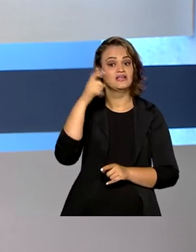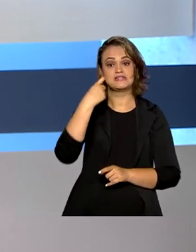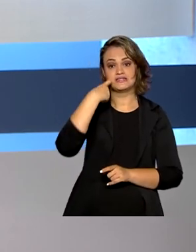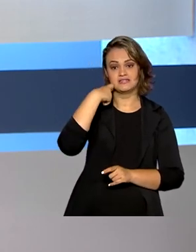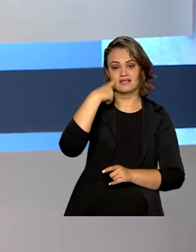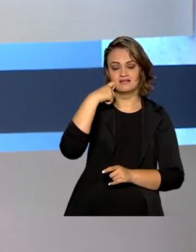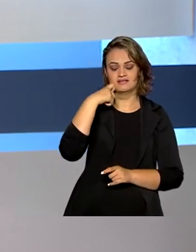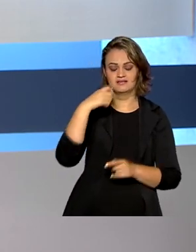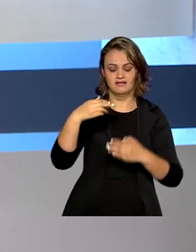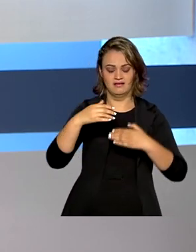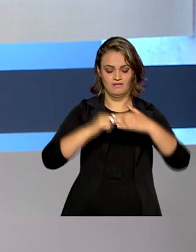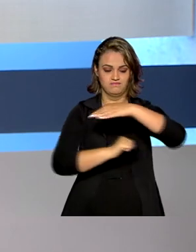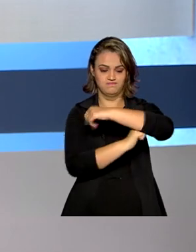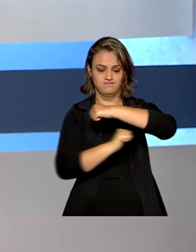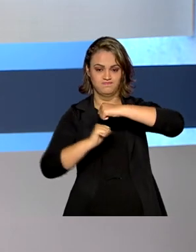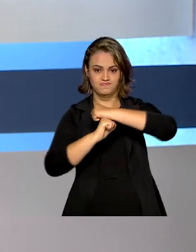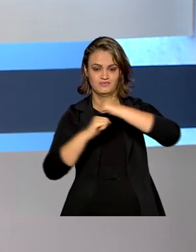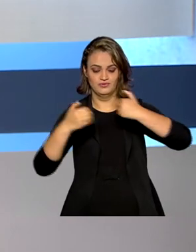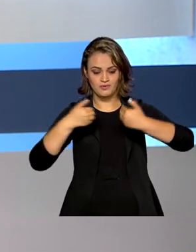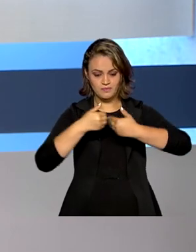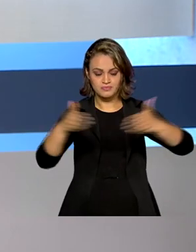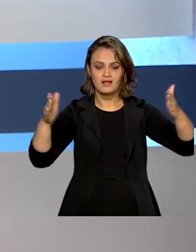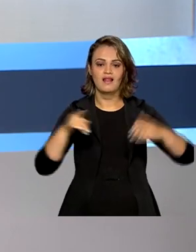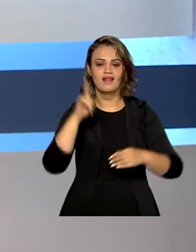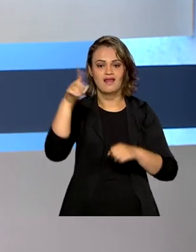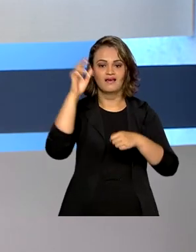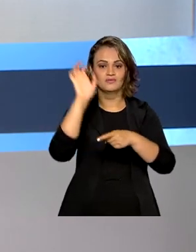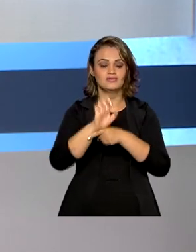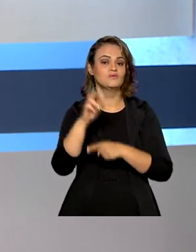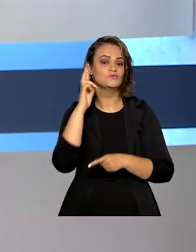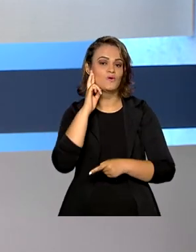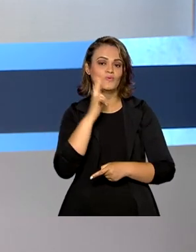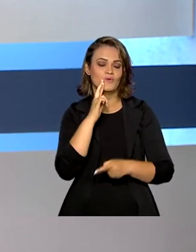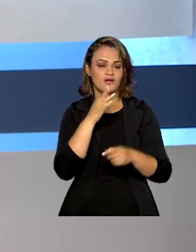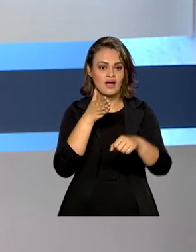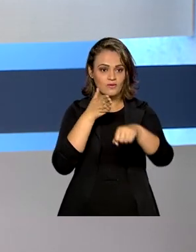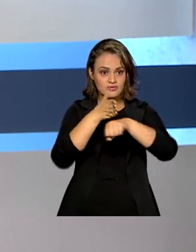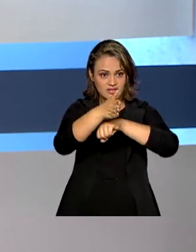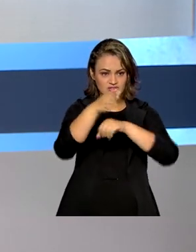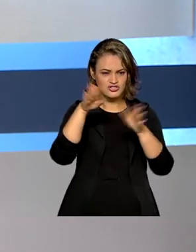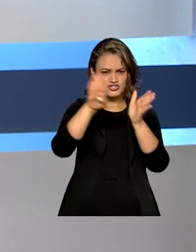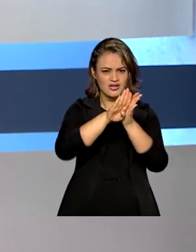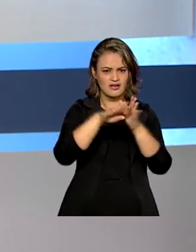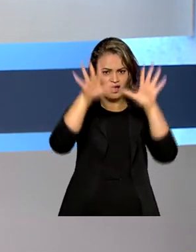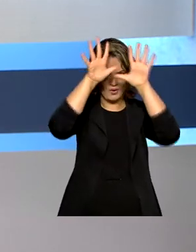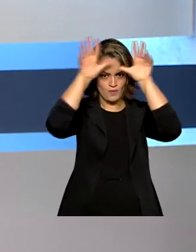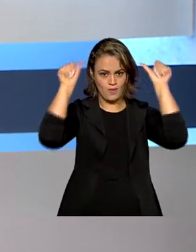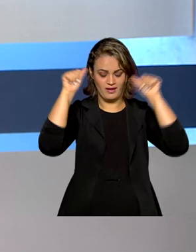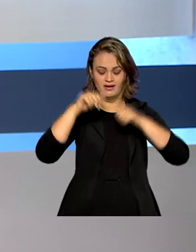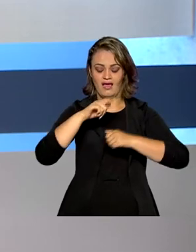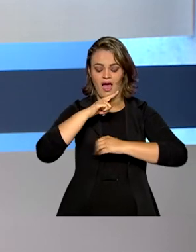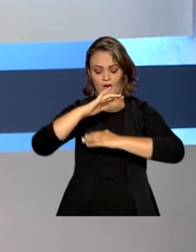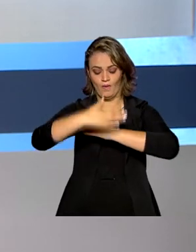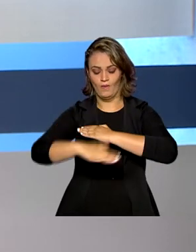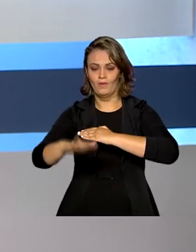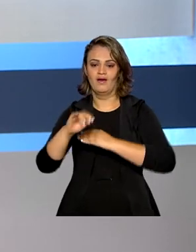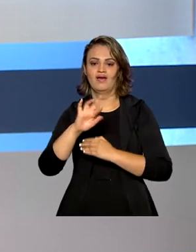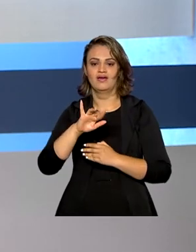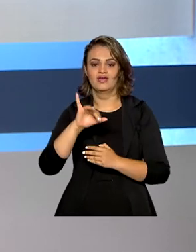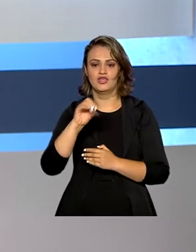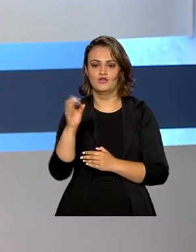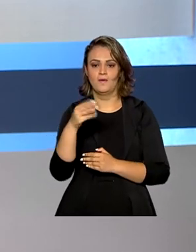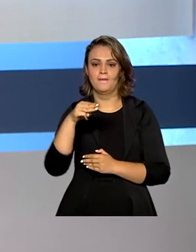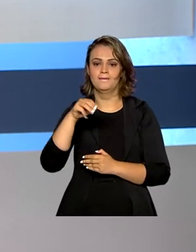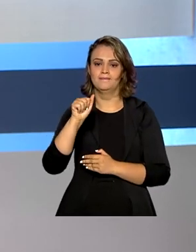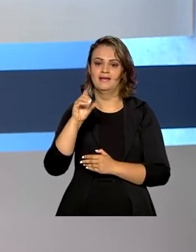Jair Bolsonaro a ponte do Abunã. A ponte em Rondônia dá acesso ao Acre, passando sobre o Rio Madeira. A expectativa é que mais de